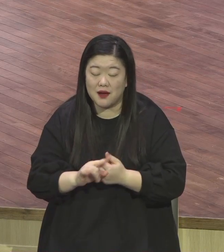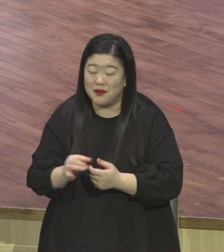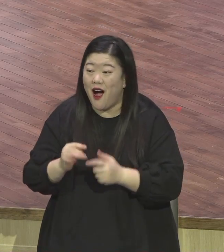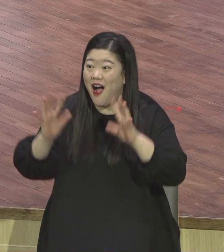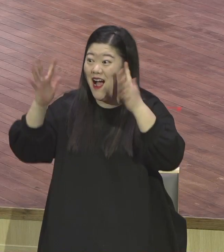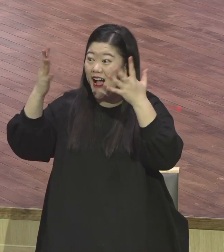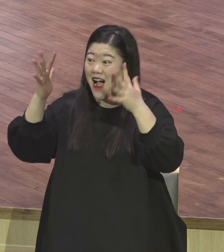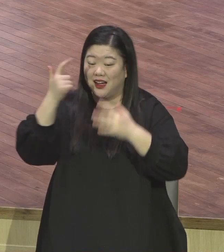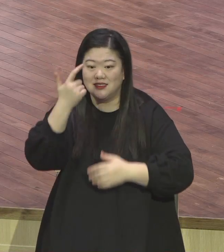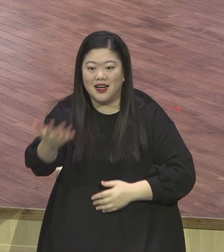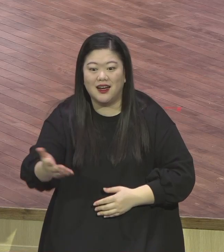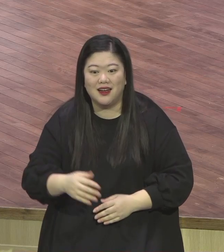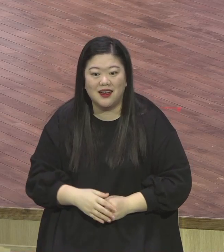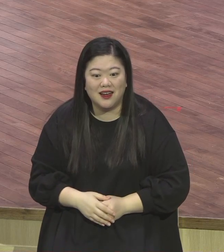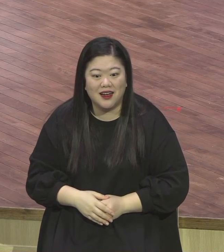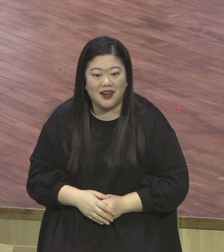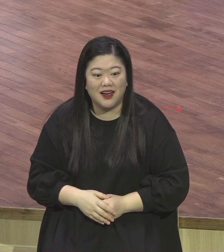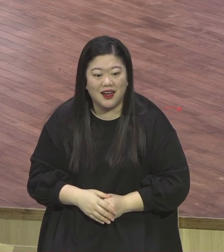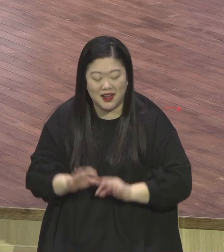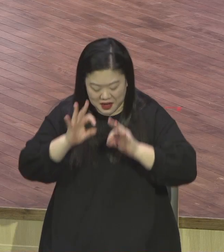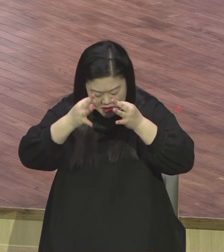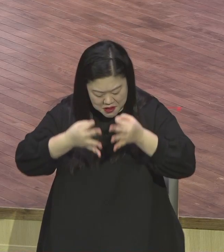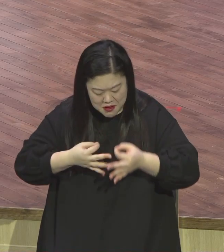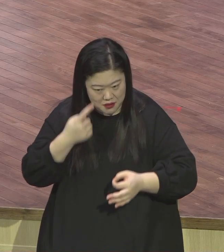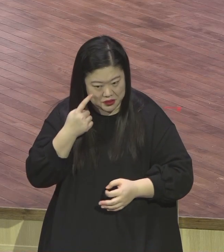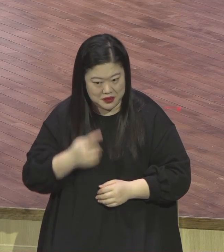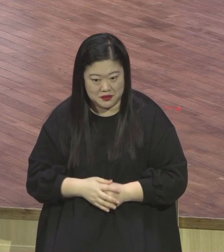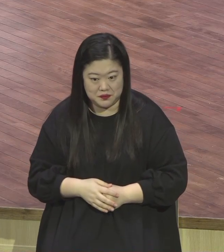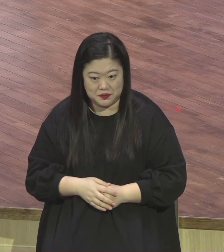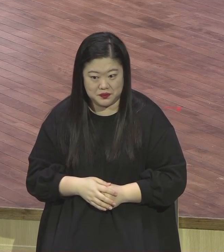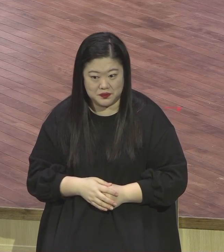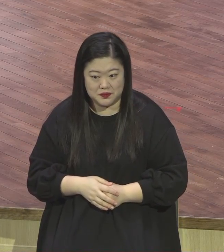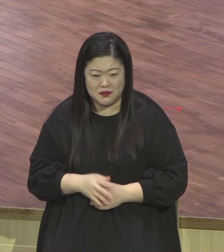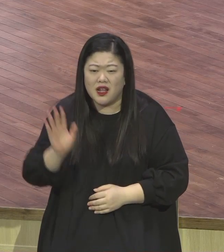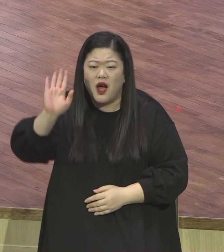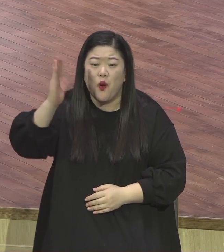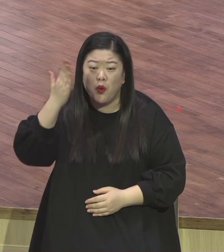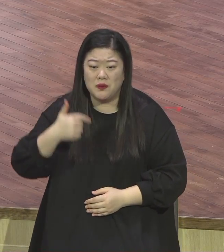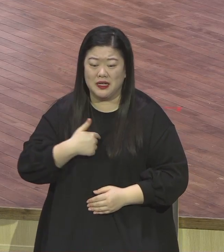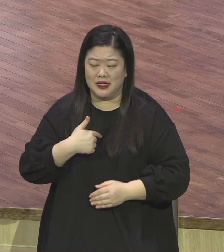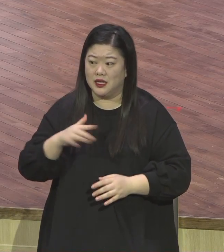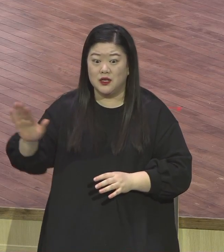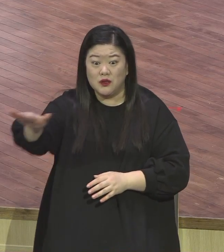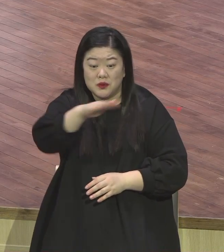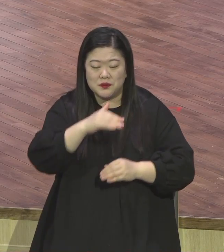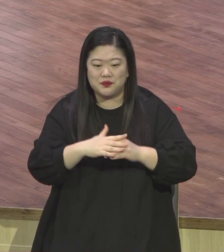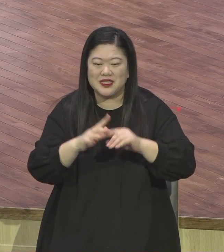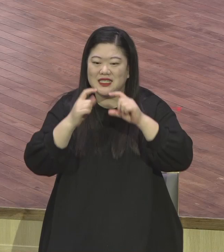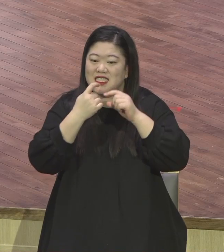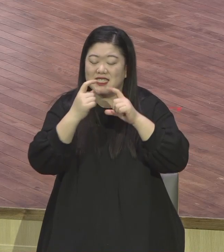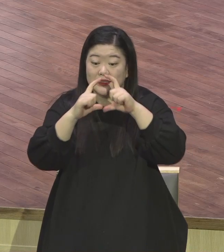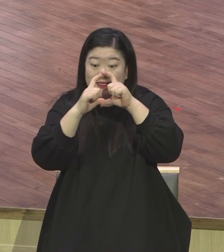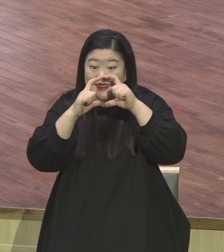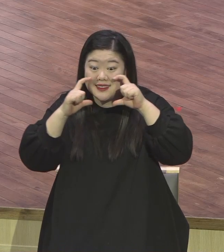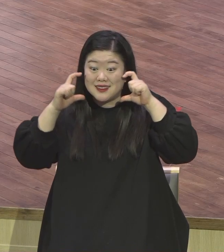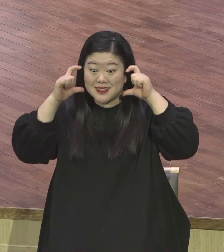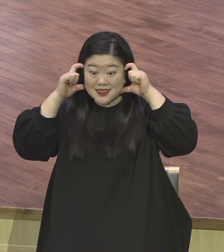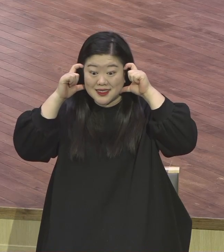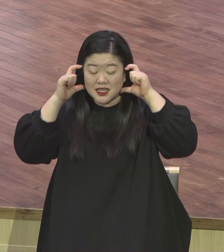저는요. 마스크를 해가지고 잘 안 보이잖아요. 누군지 모르는데 제가 지나가면요. 목사님 안녕하세요.